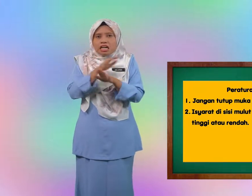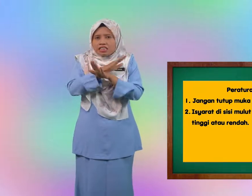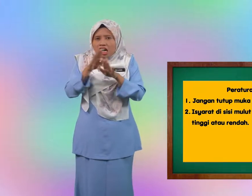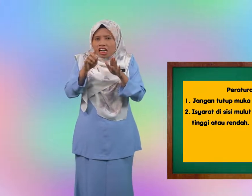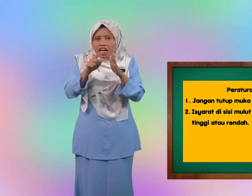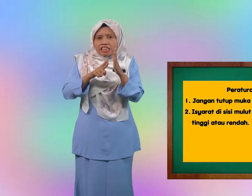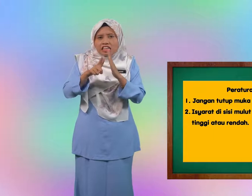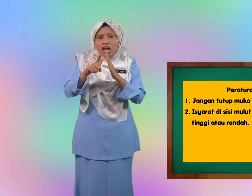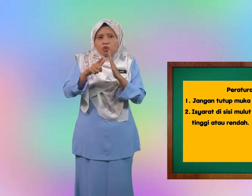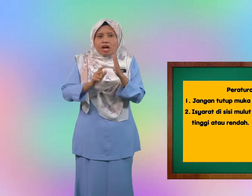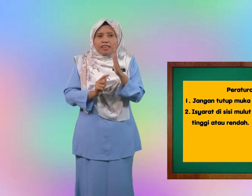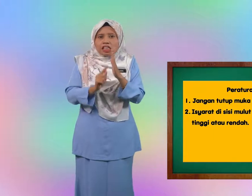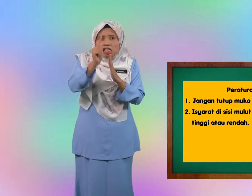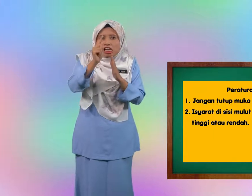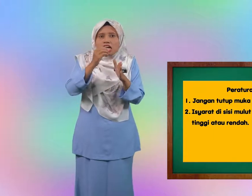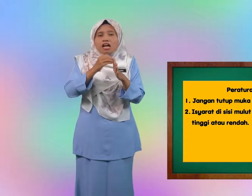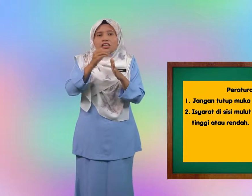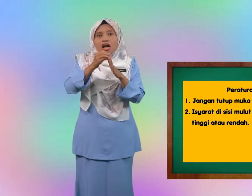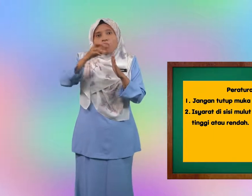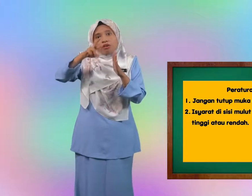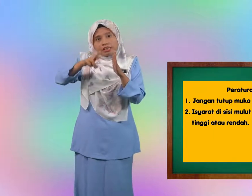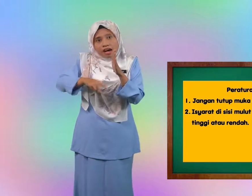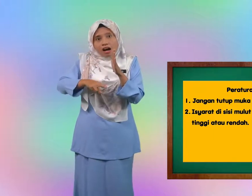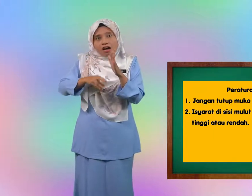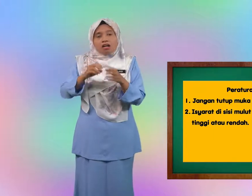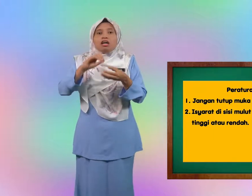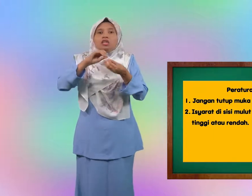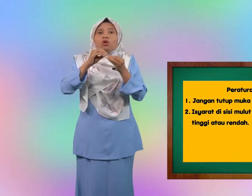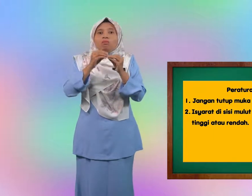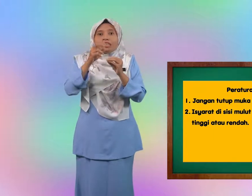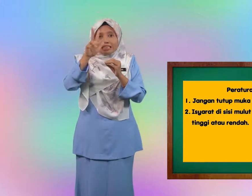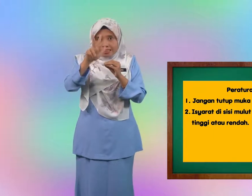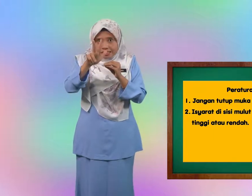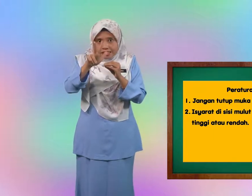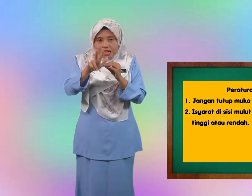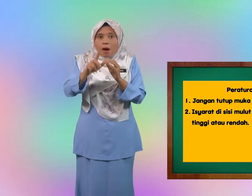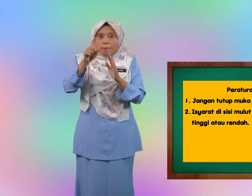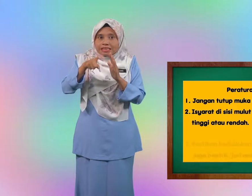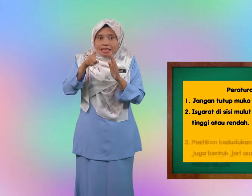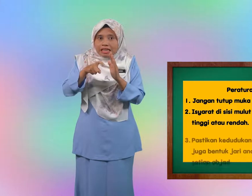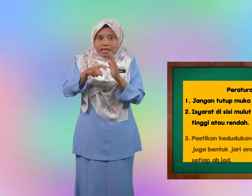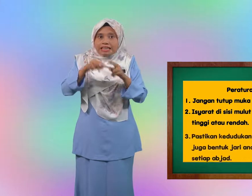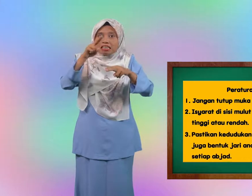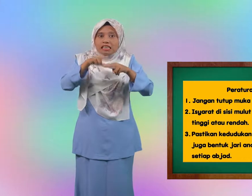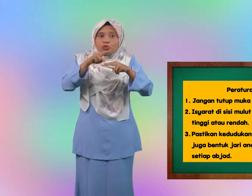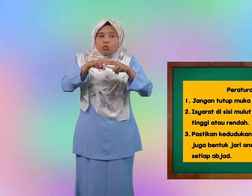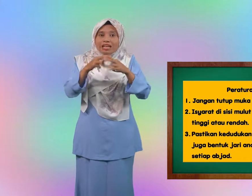Jangan terlalu tinggi atau rendah. Nombor tiga, pastikan kedudukan